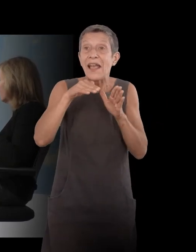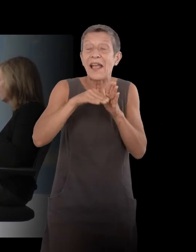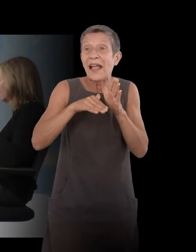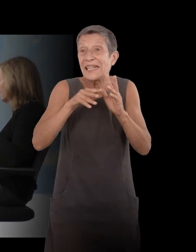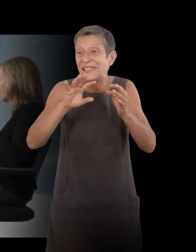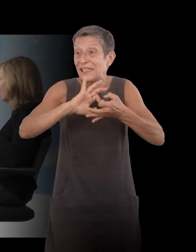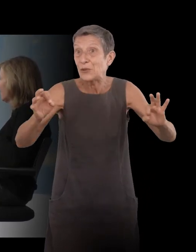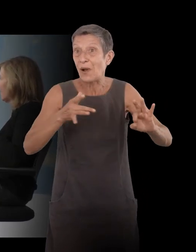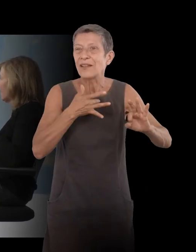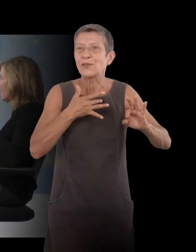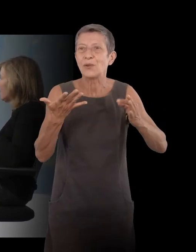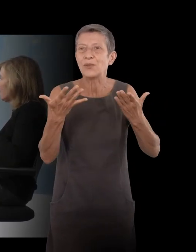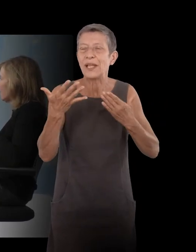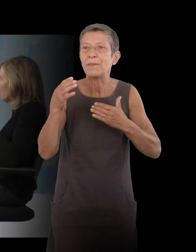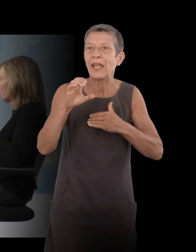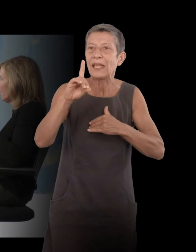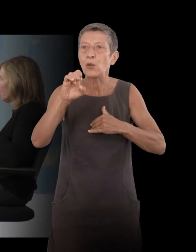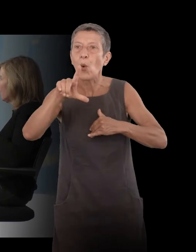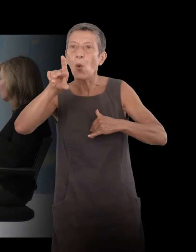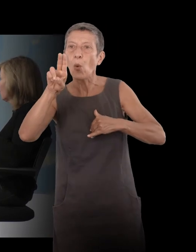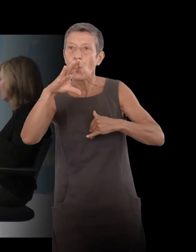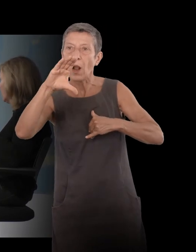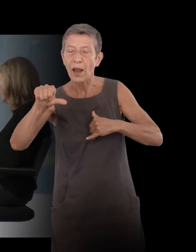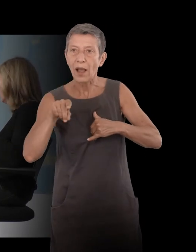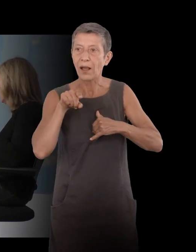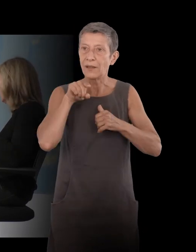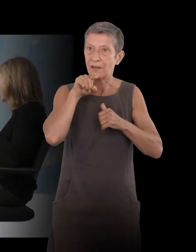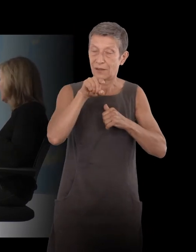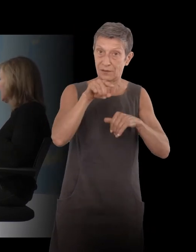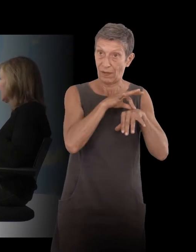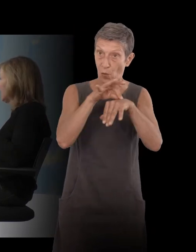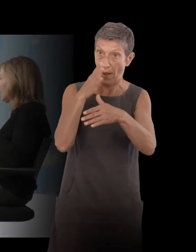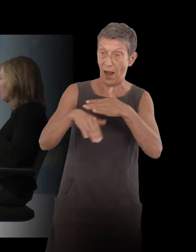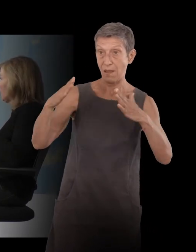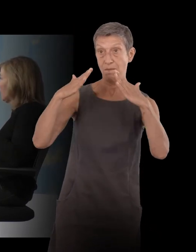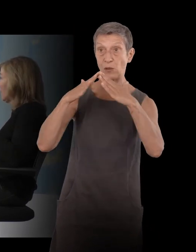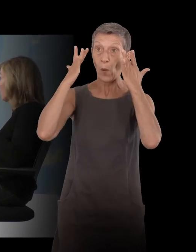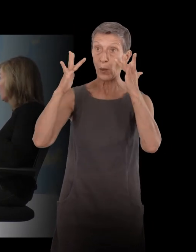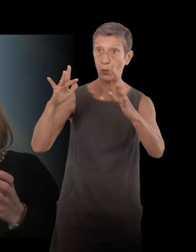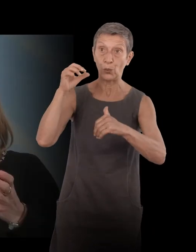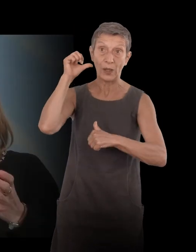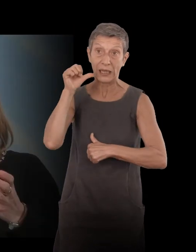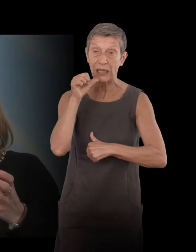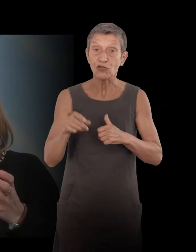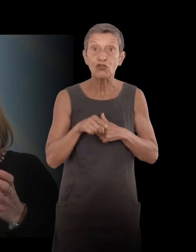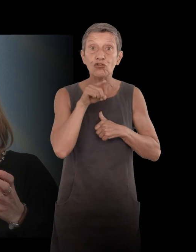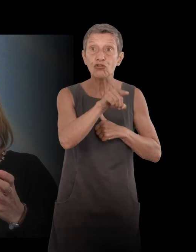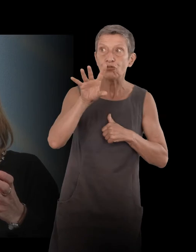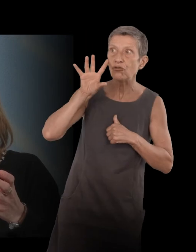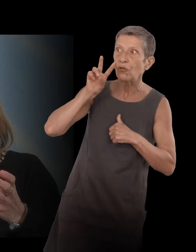à la maison de la culture yiddish. Oui. Et il voit la bibliothèque. Et on le voit